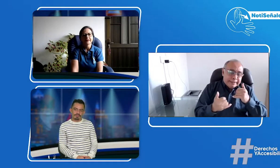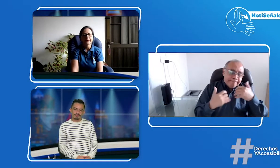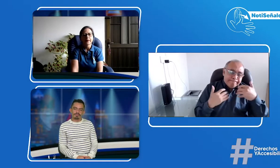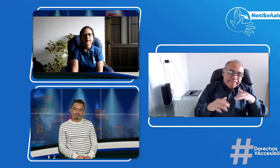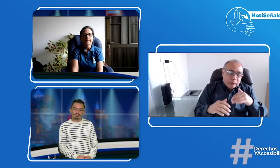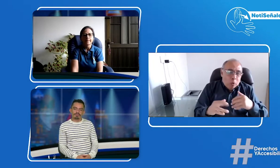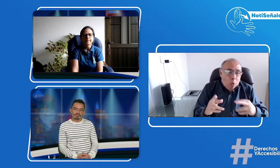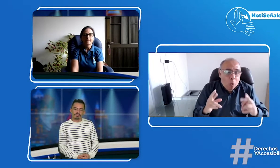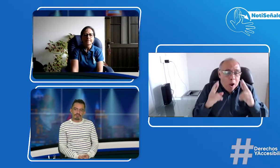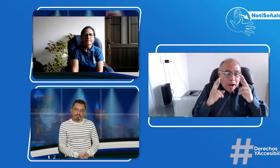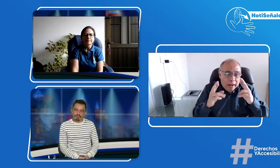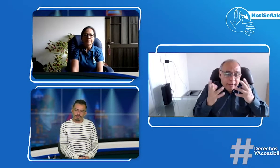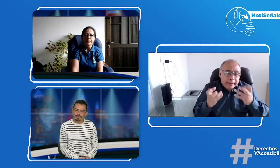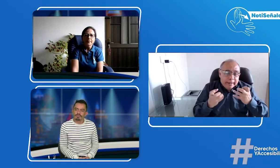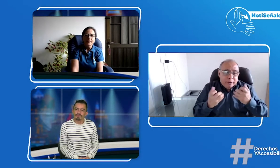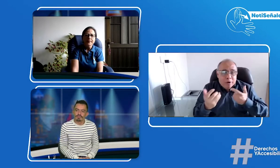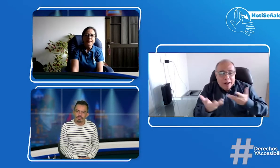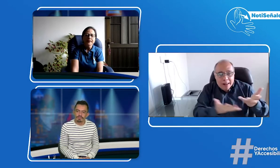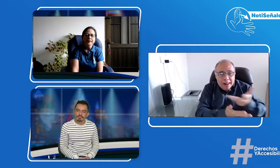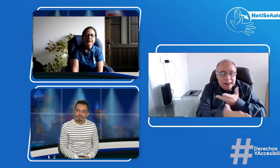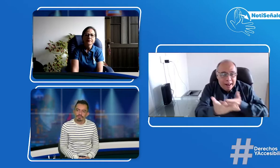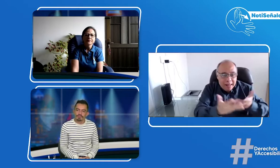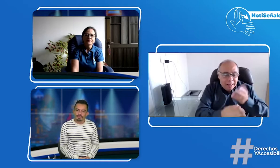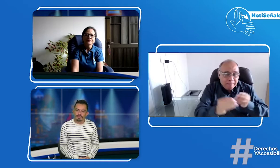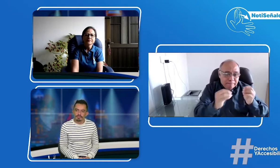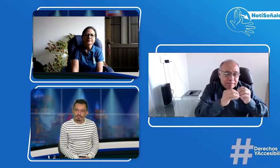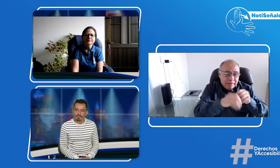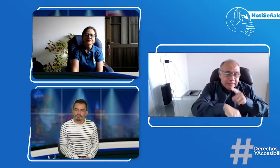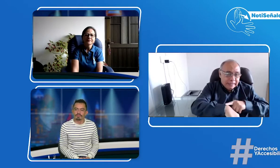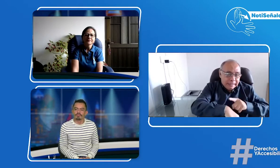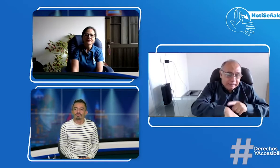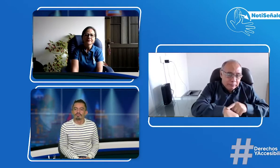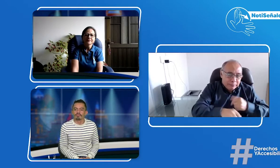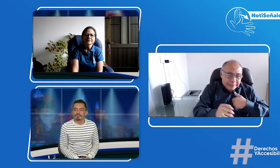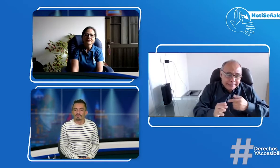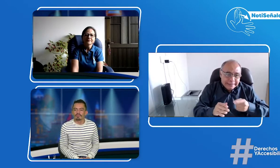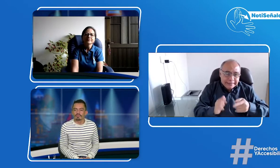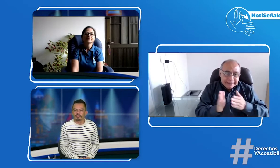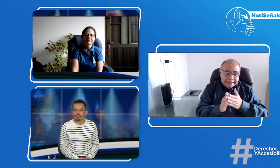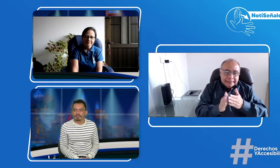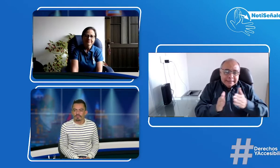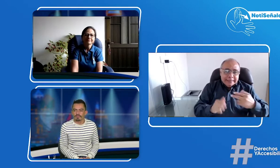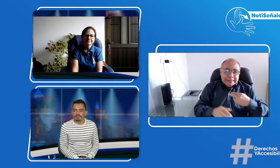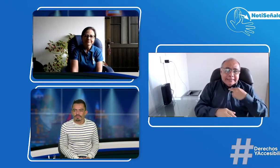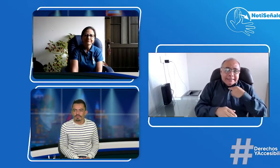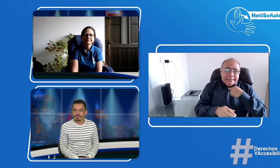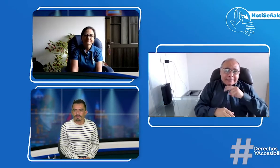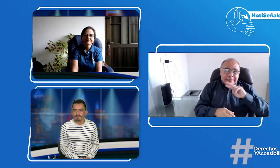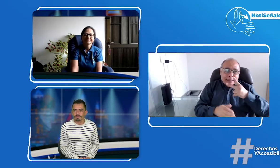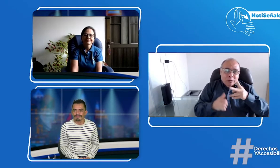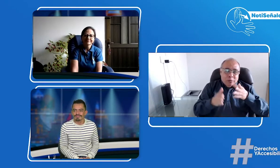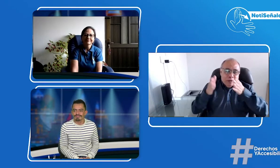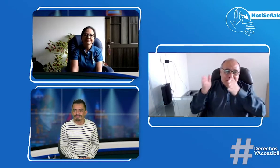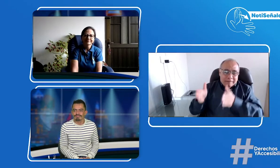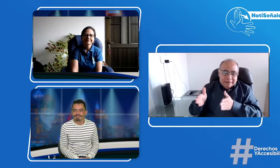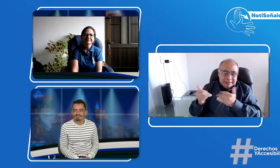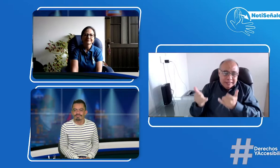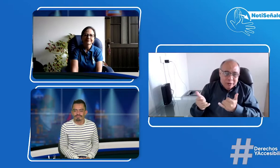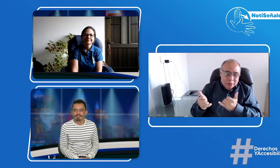Perfecto. Ojalá que esta discusión le podamos dar más tiempo, que